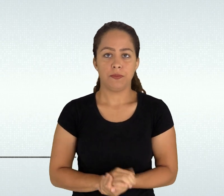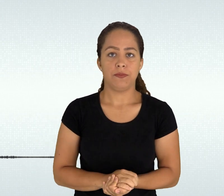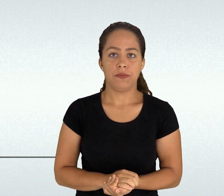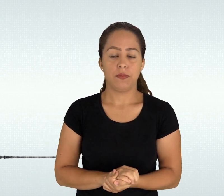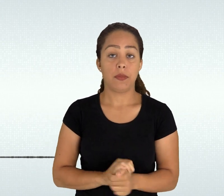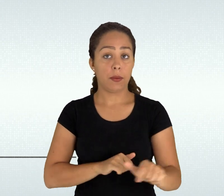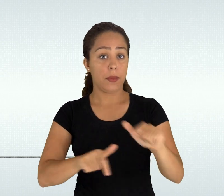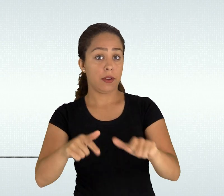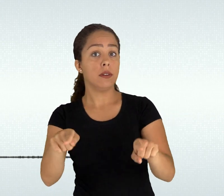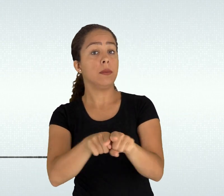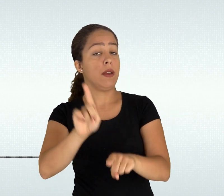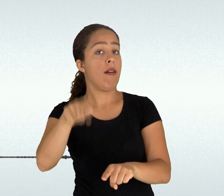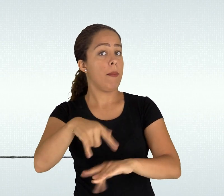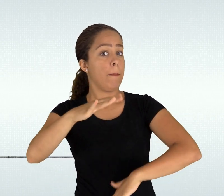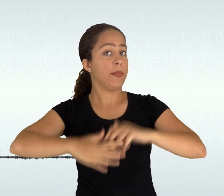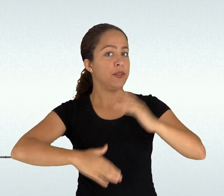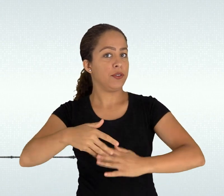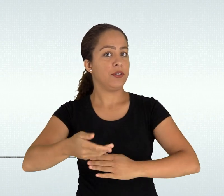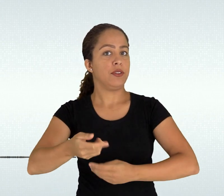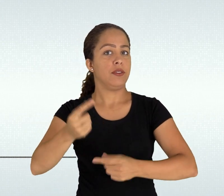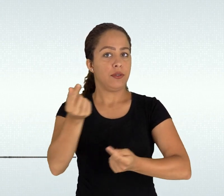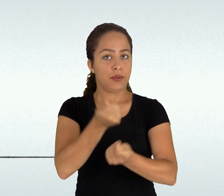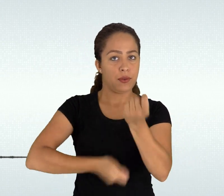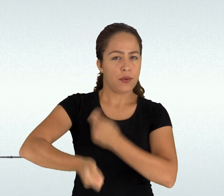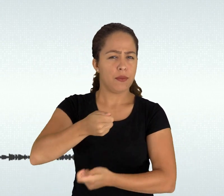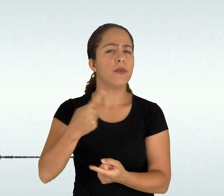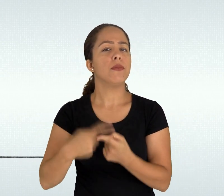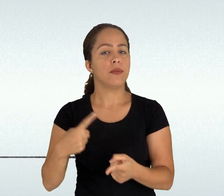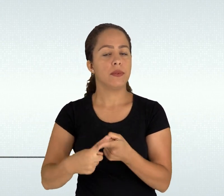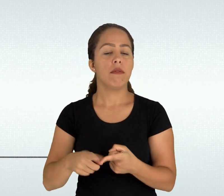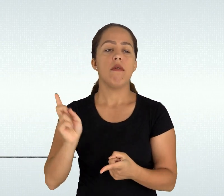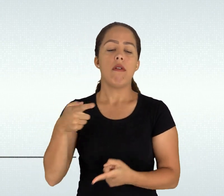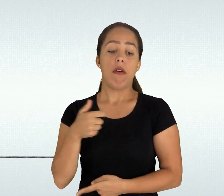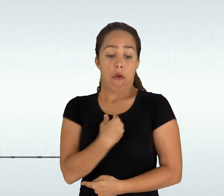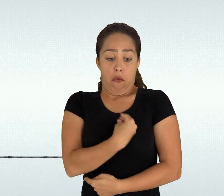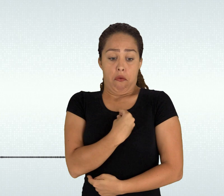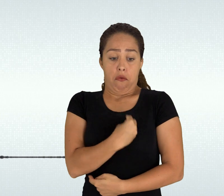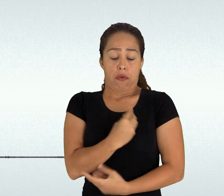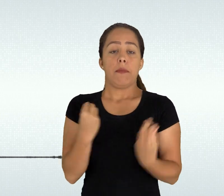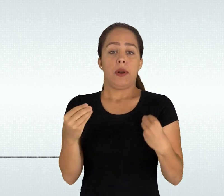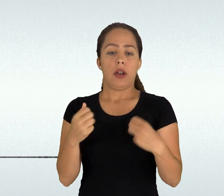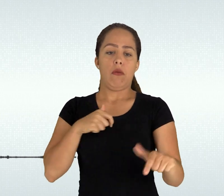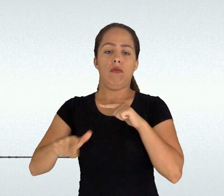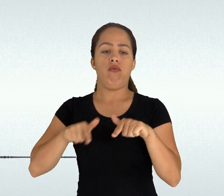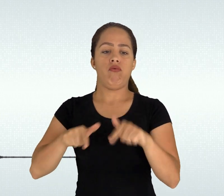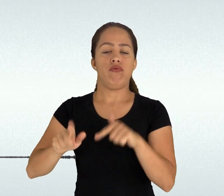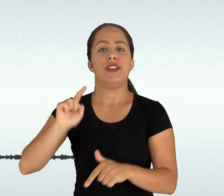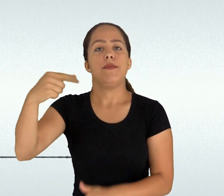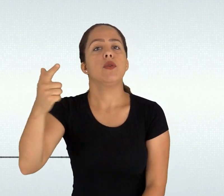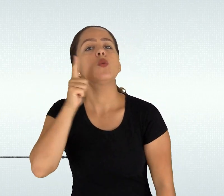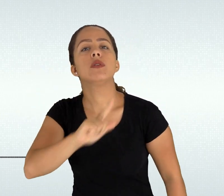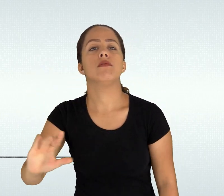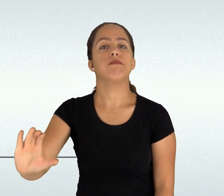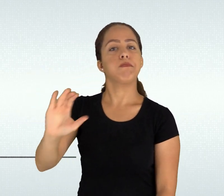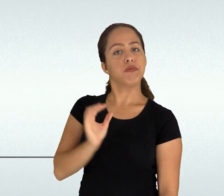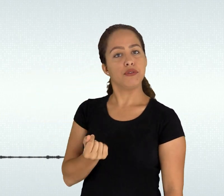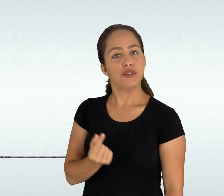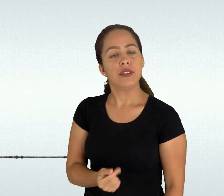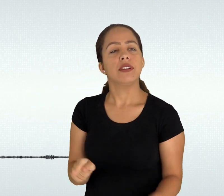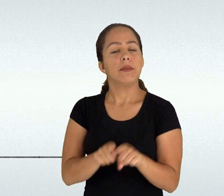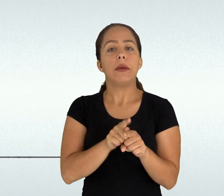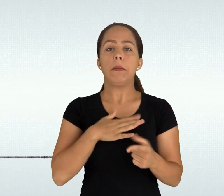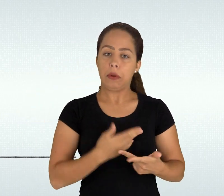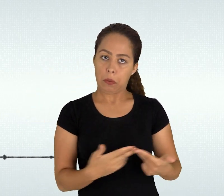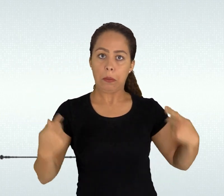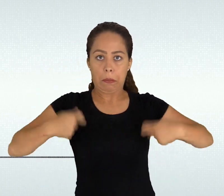aprender buscar soluções e propor alternativas potencializadas pela investigação e